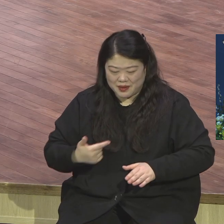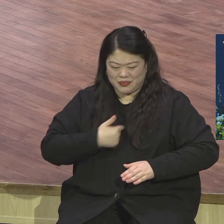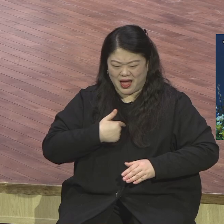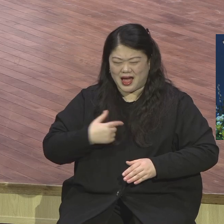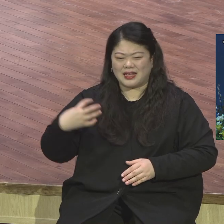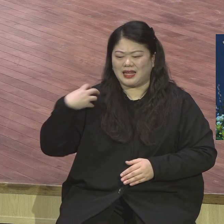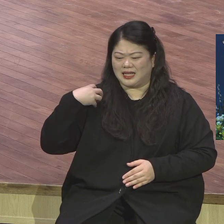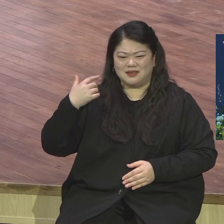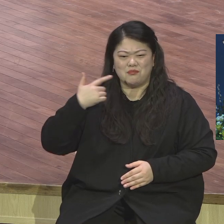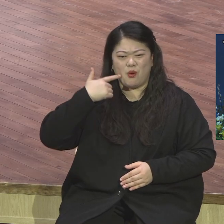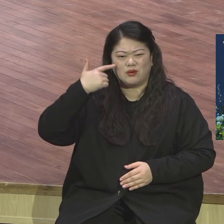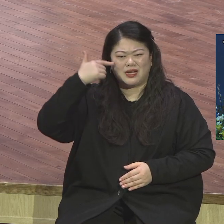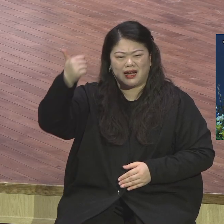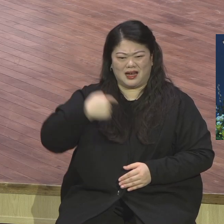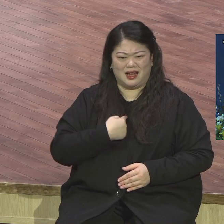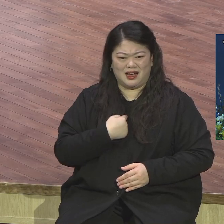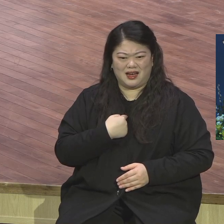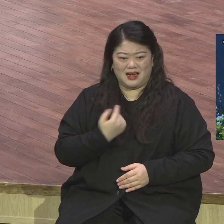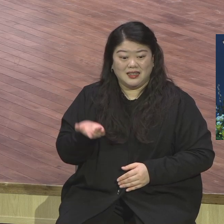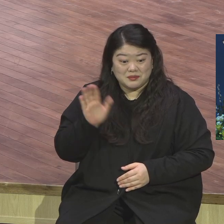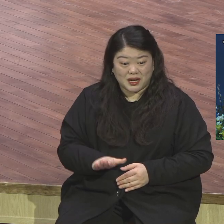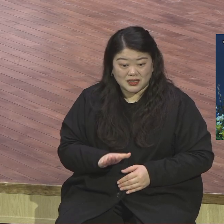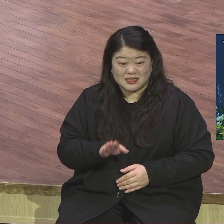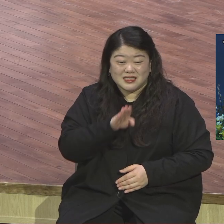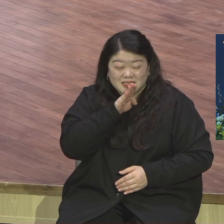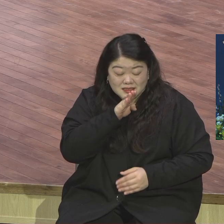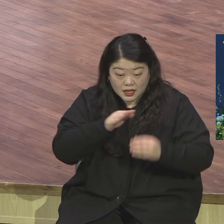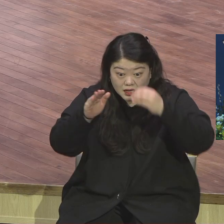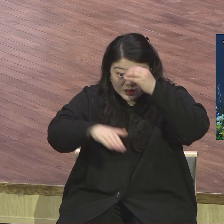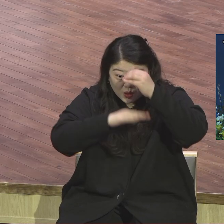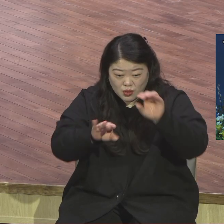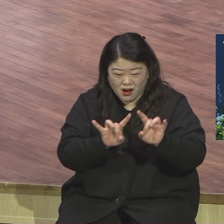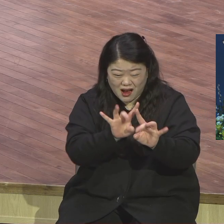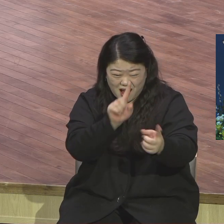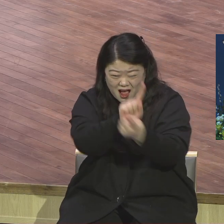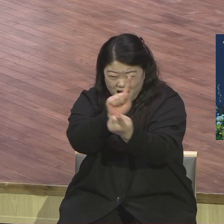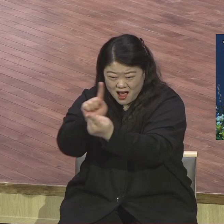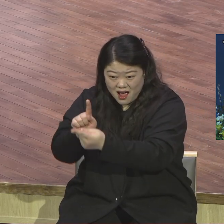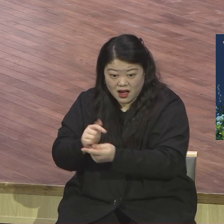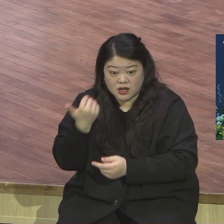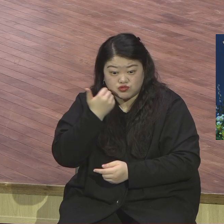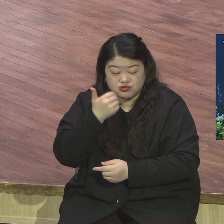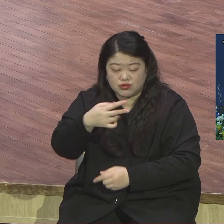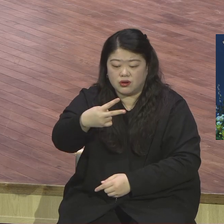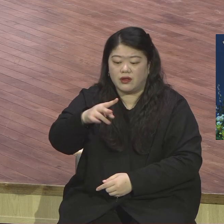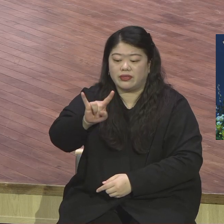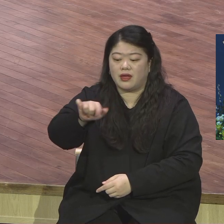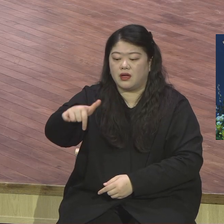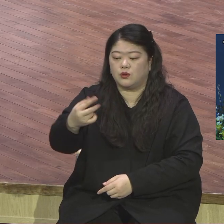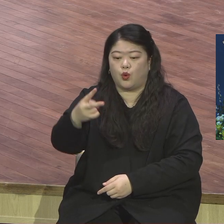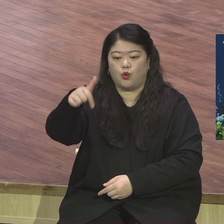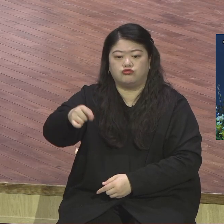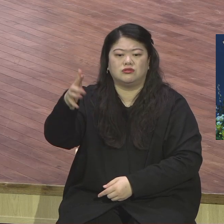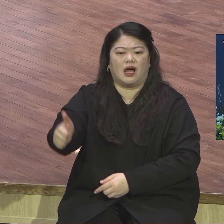전혀 간섭이 없습니다. 단 한 분도 간섭이 없습니다. 할 수 있는 최선을 다해서